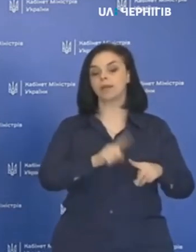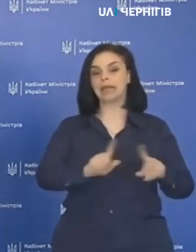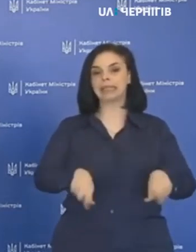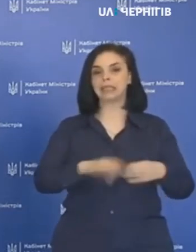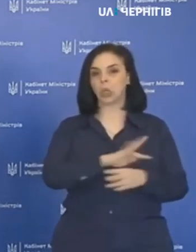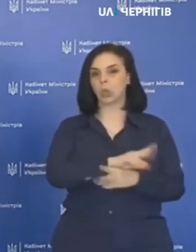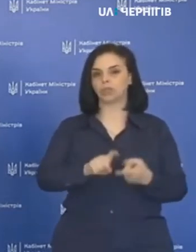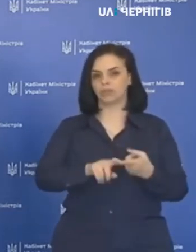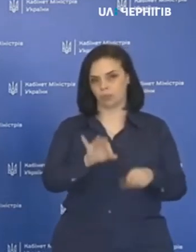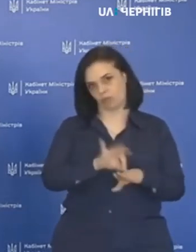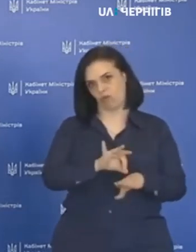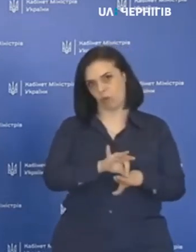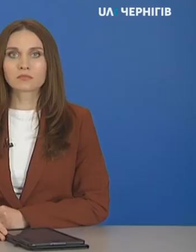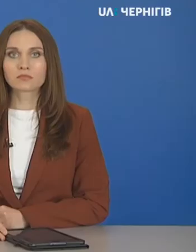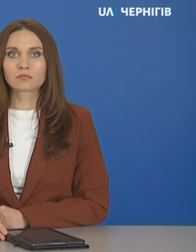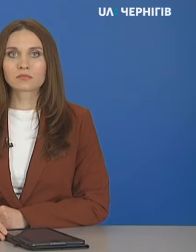коронавірусна хвороба.